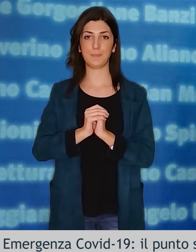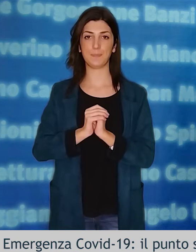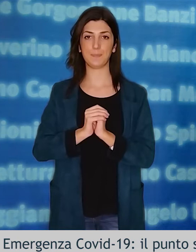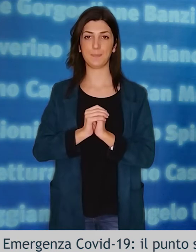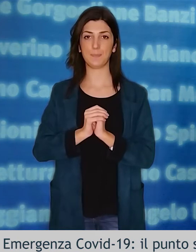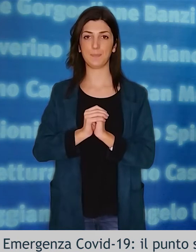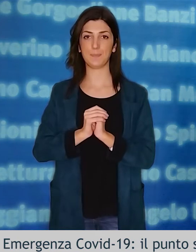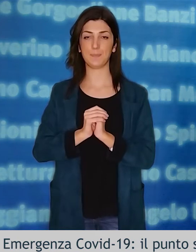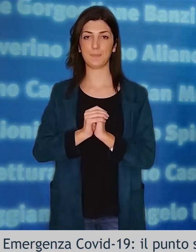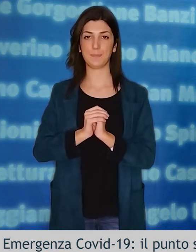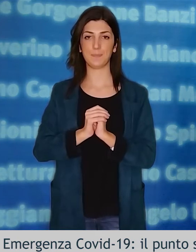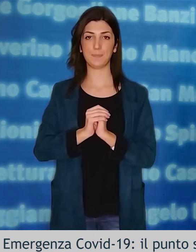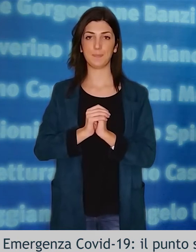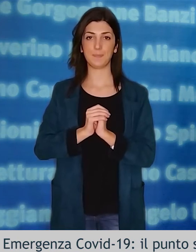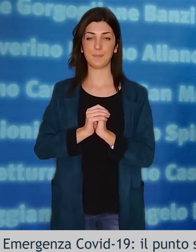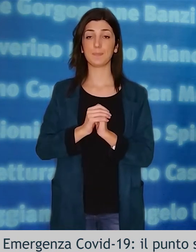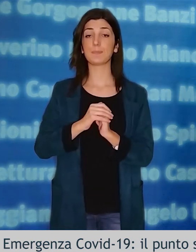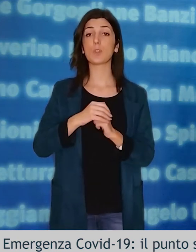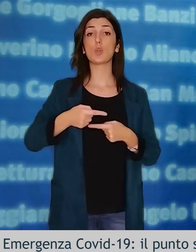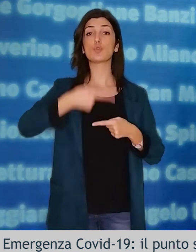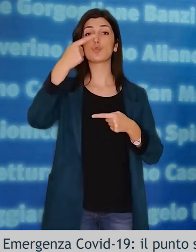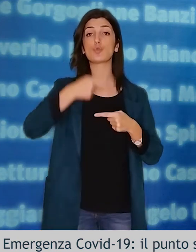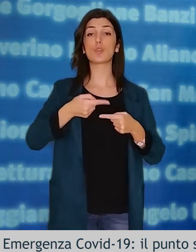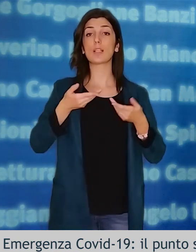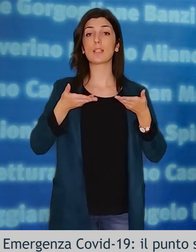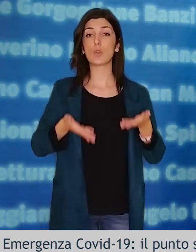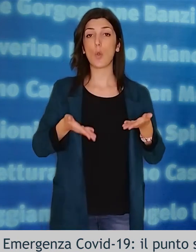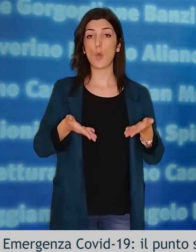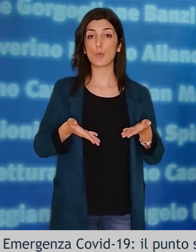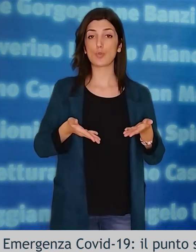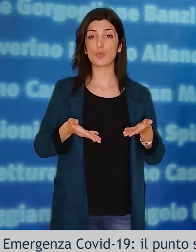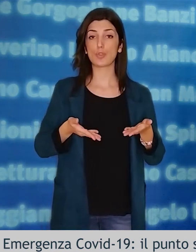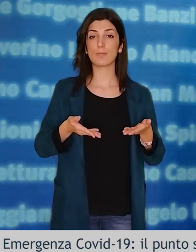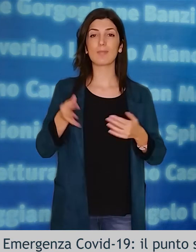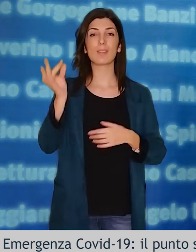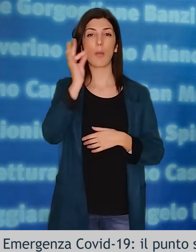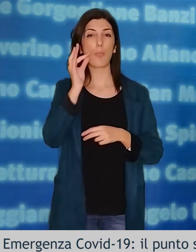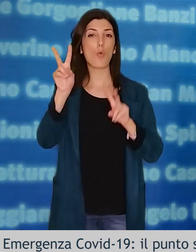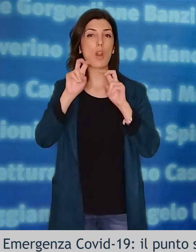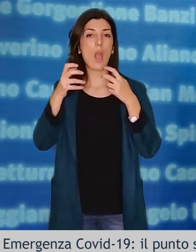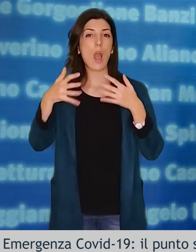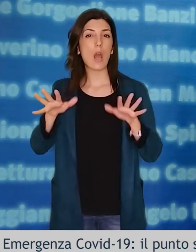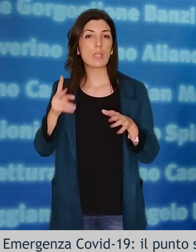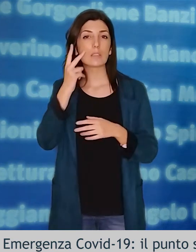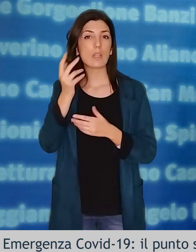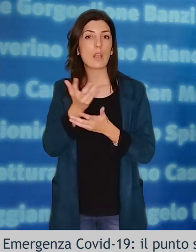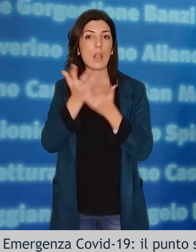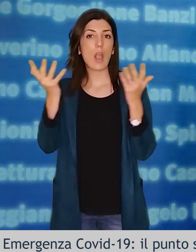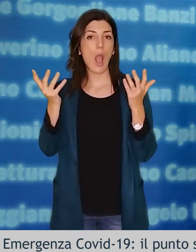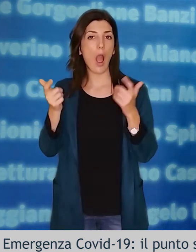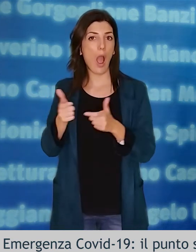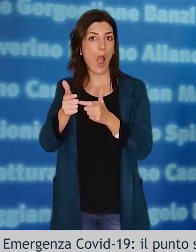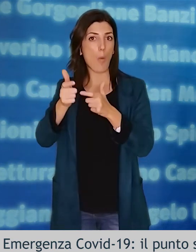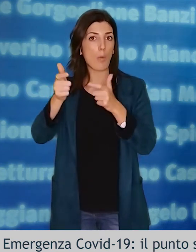complessivo che vede alla data odierna un aumento numerico dei tamponi, la percentuale di